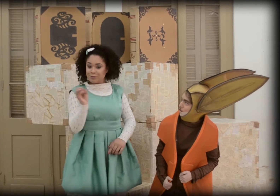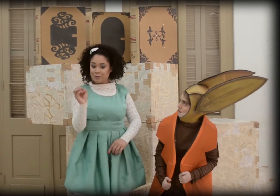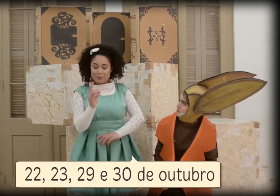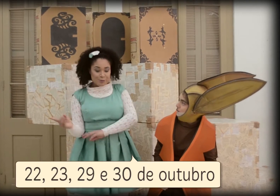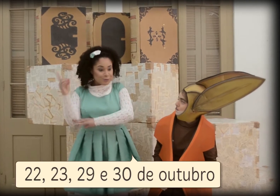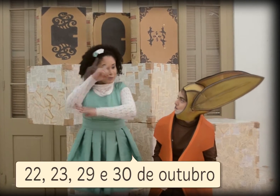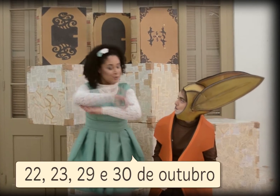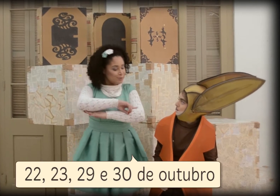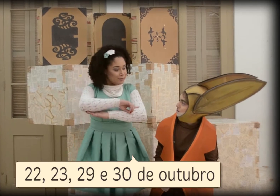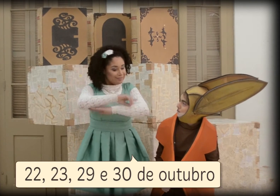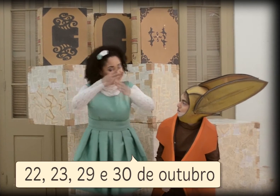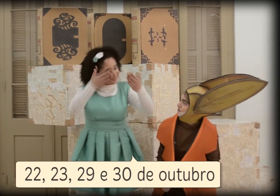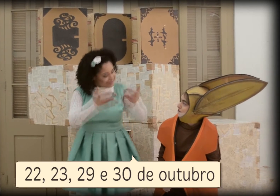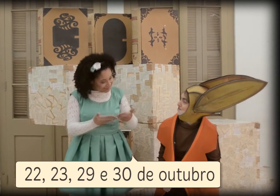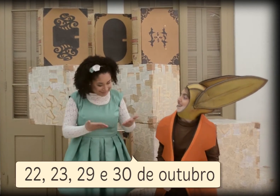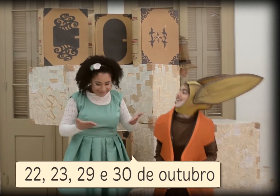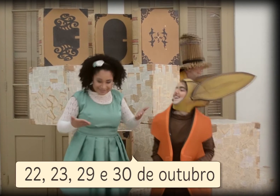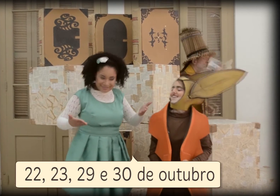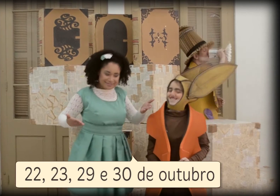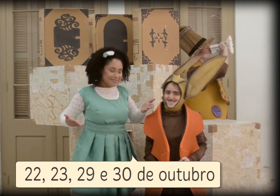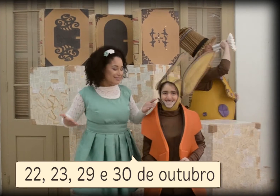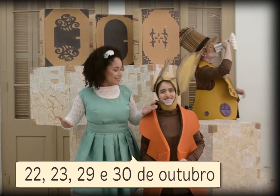22, 23, 29 e 30